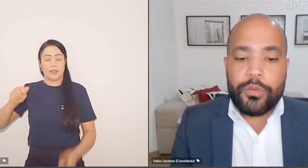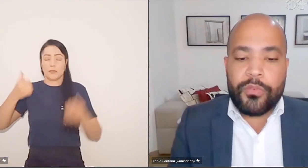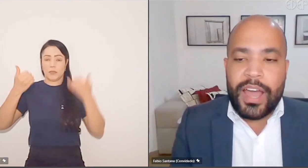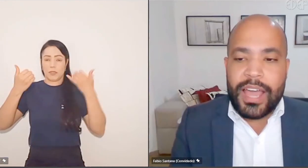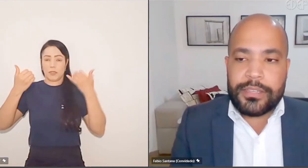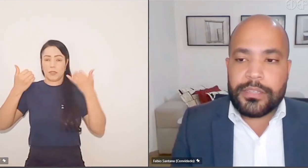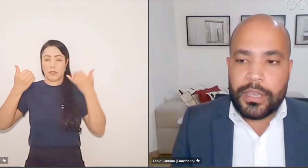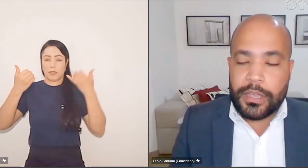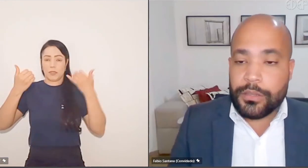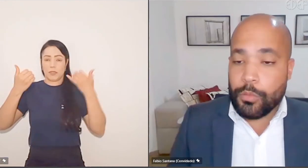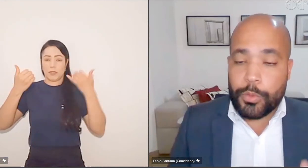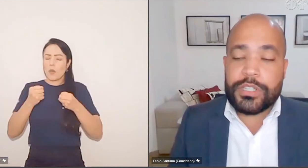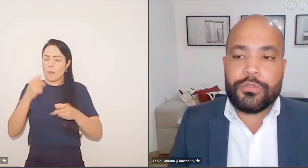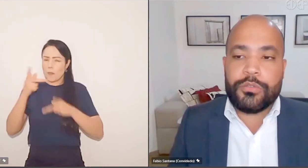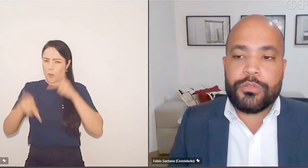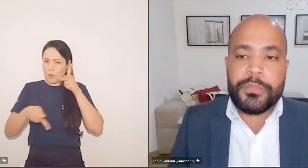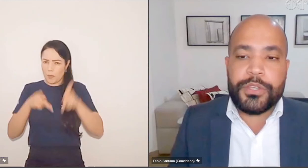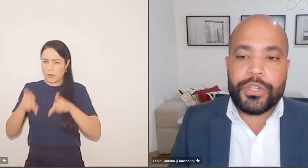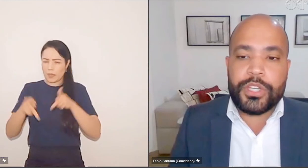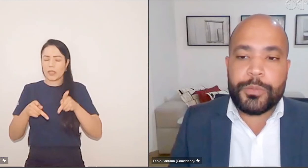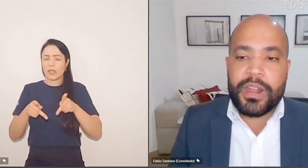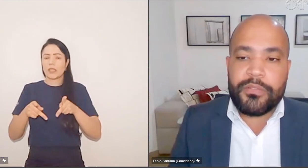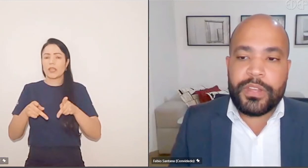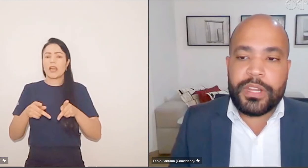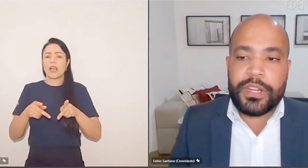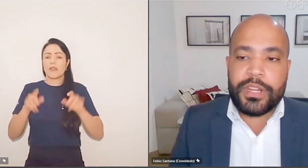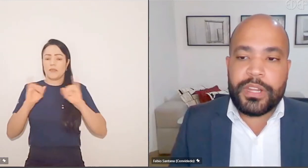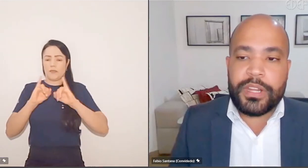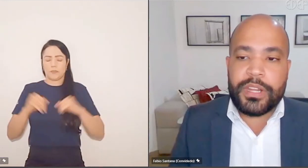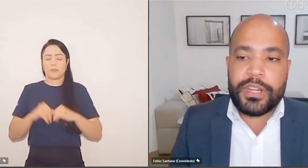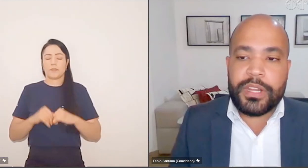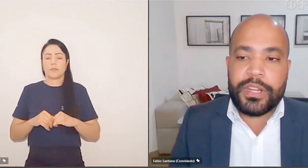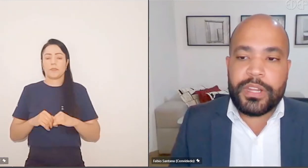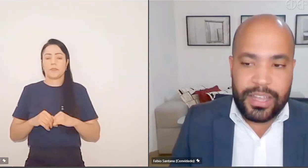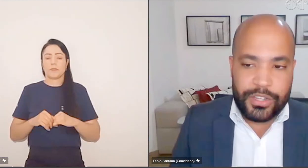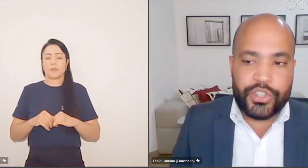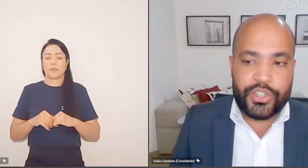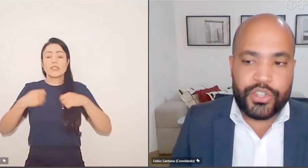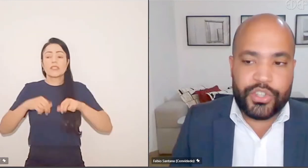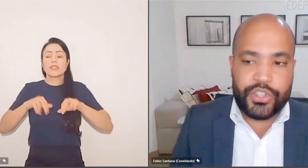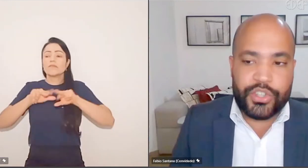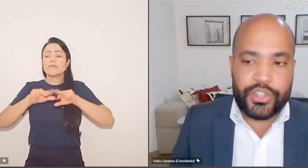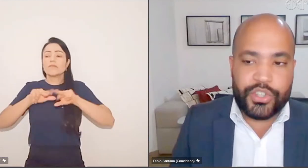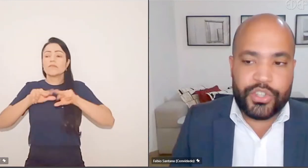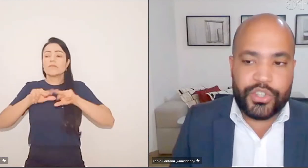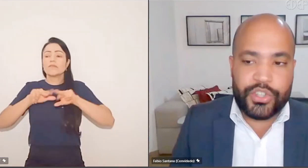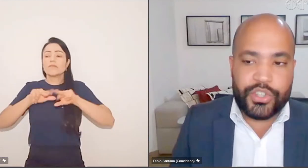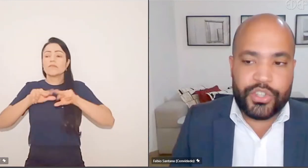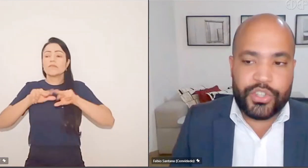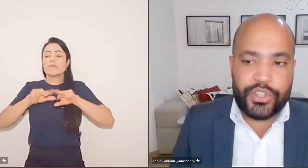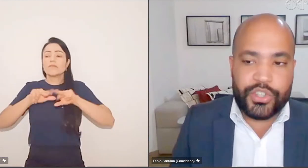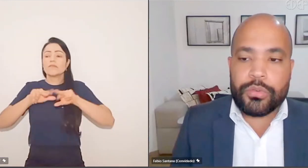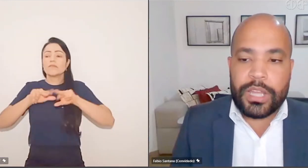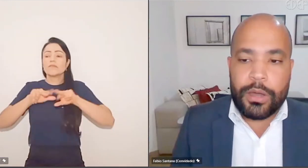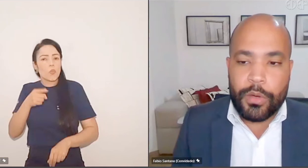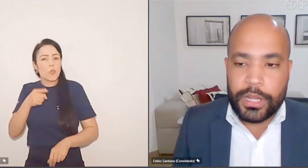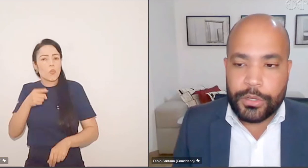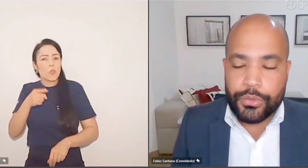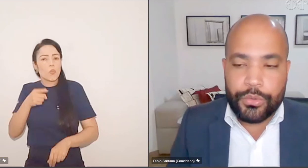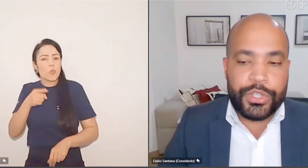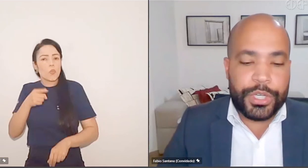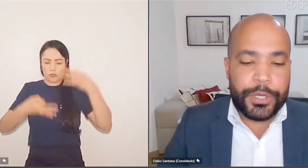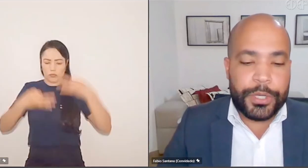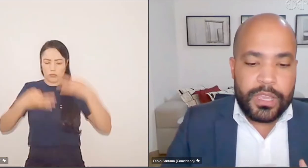a defensoria, quando faz... Porque o enunciado 85 diz assim, medidas para aferição de incapacidade financeira da parte. Então, o Poder Judiciário poderia